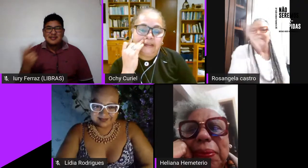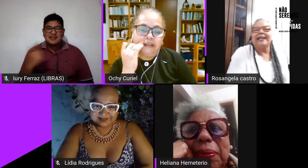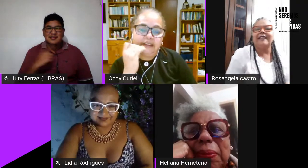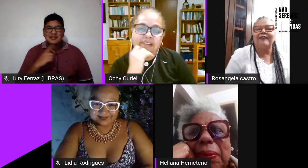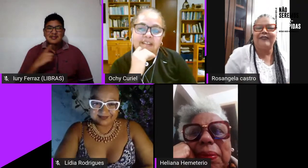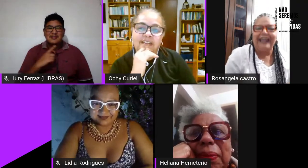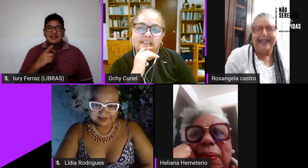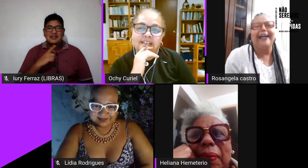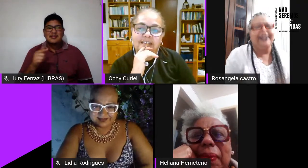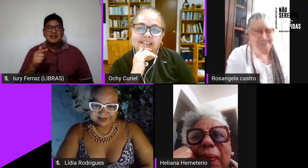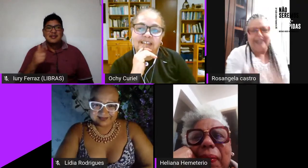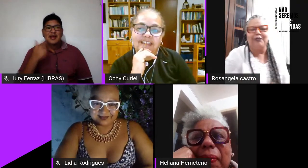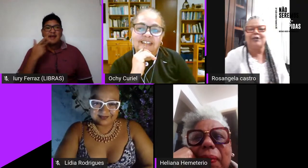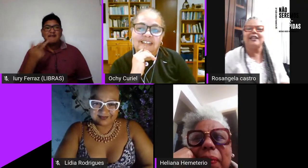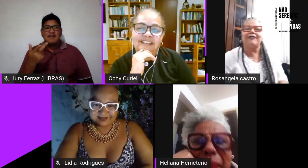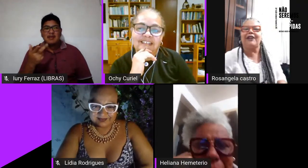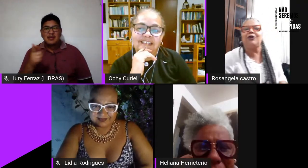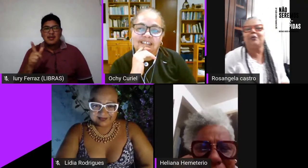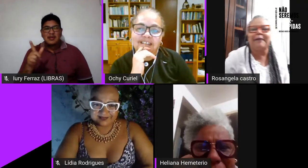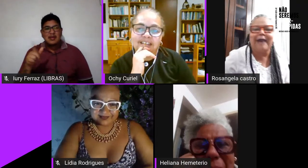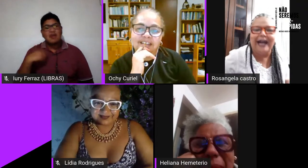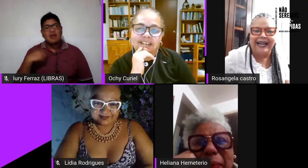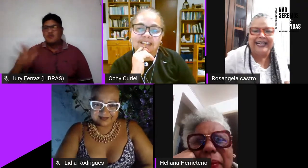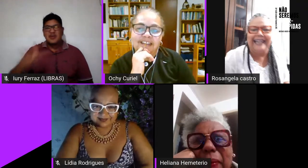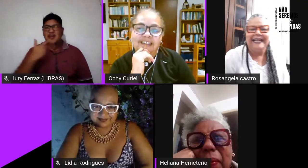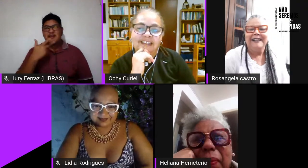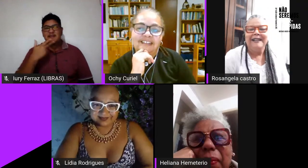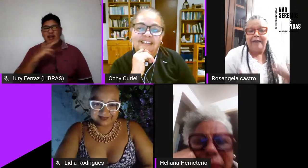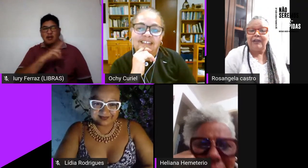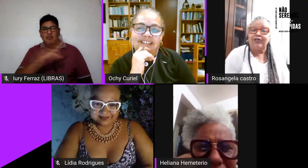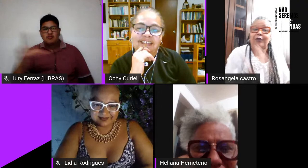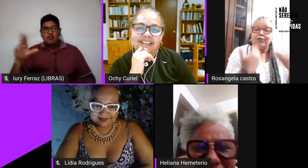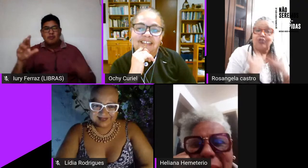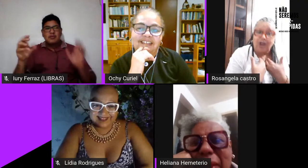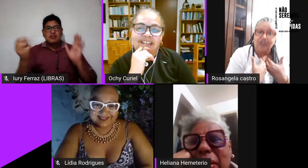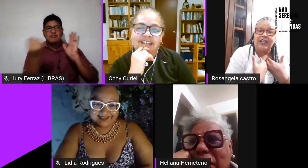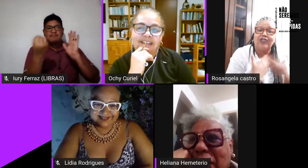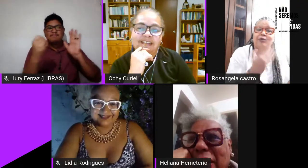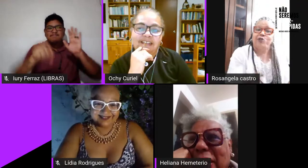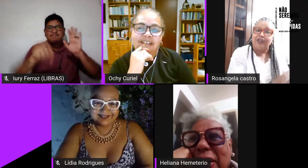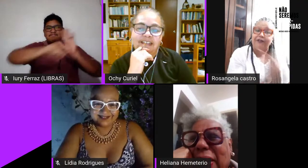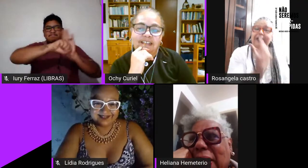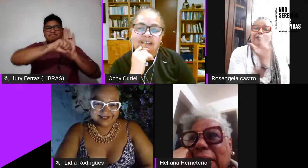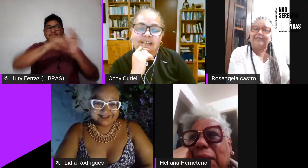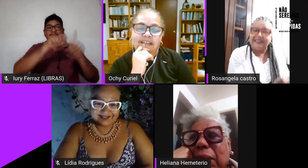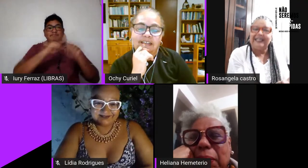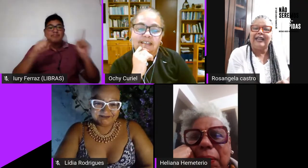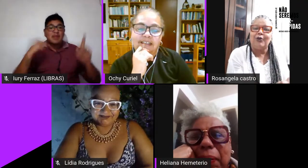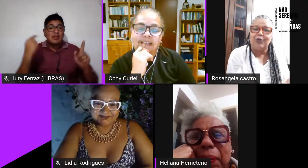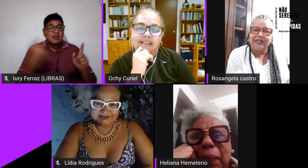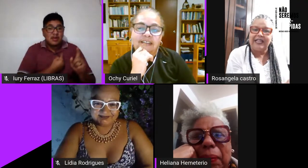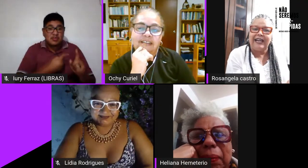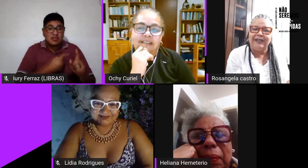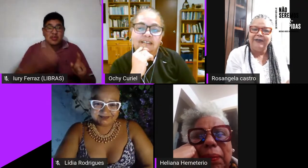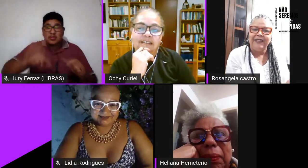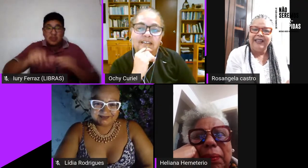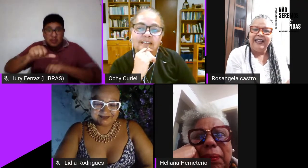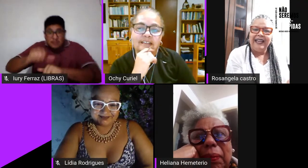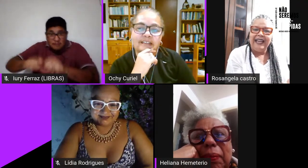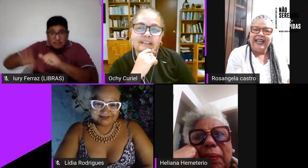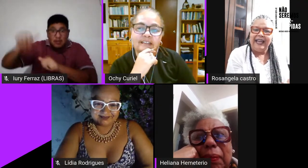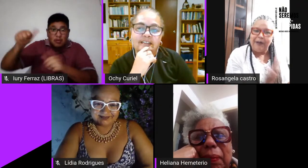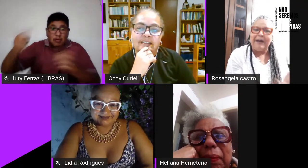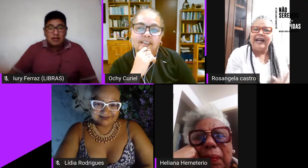pra quem vai é isso aí eu não queria falar o nome da marca né mas fomos nós lésbicas que viramos a sandália ao contrário